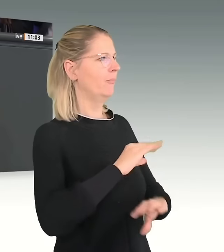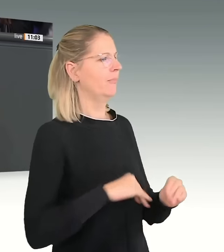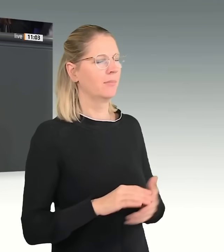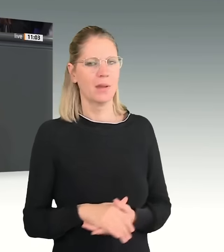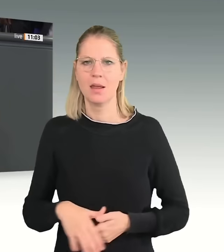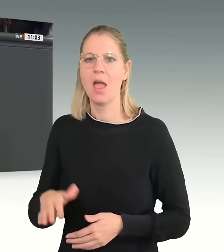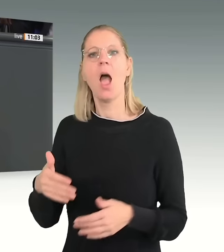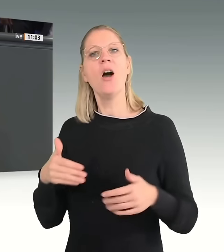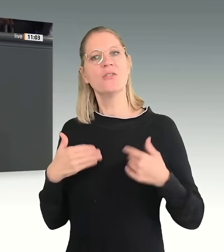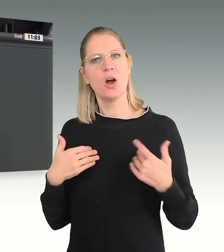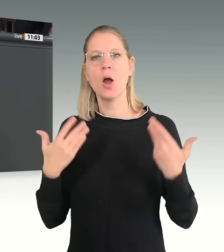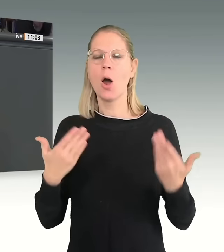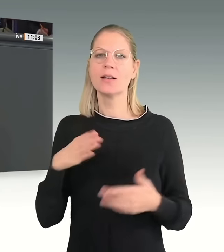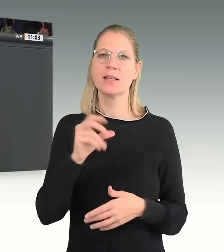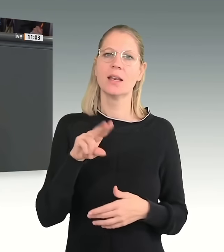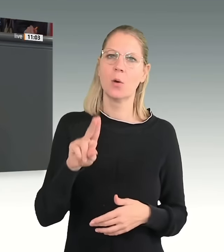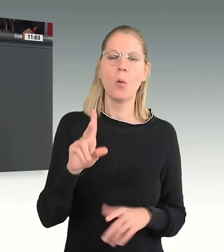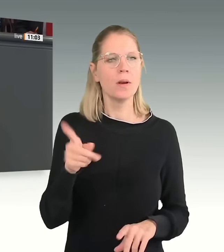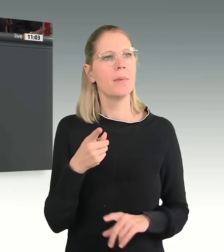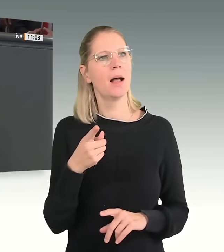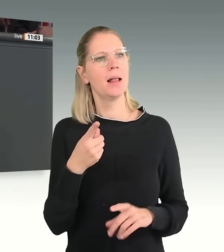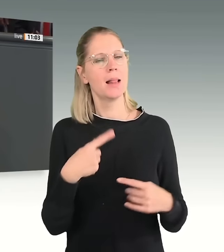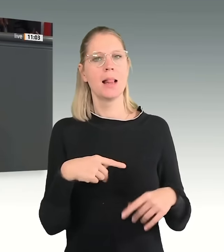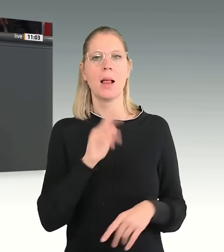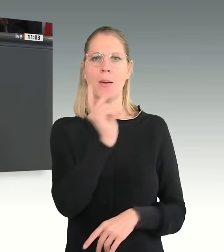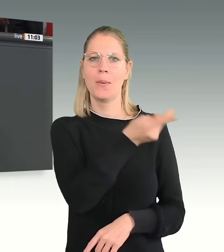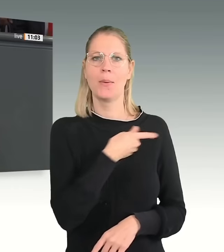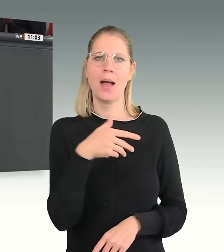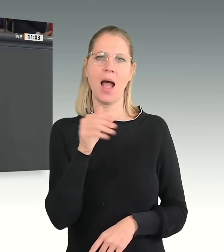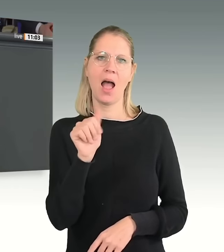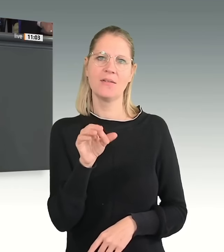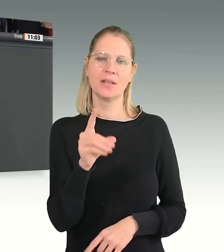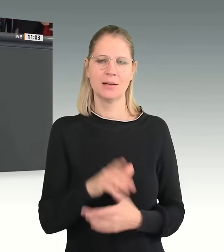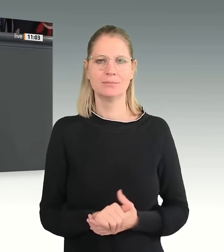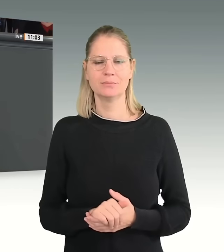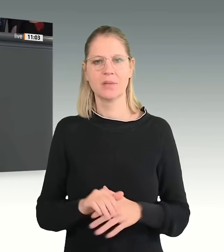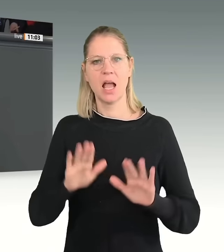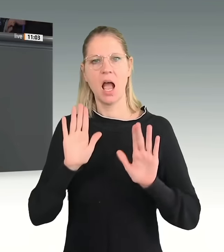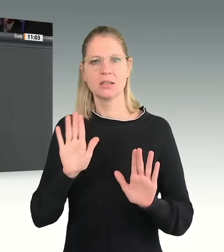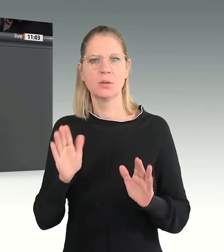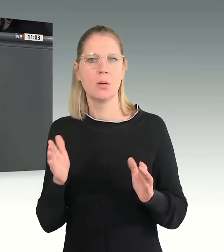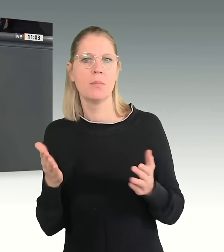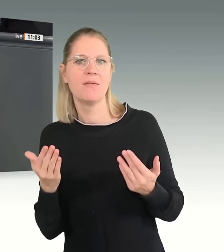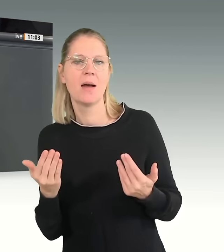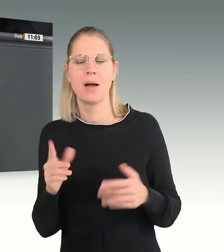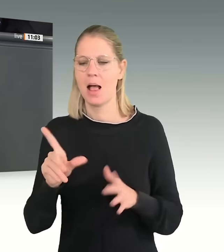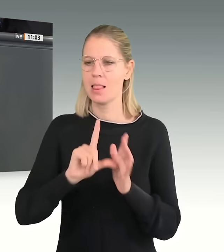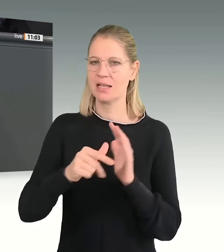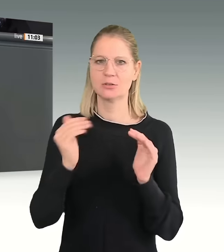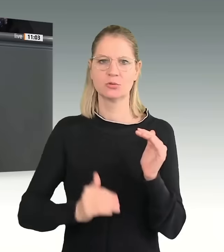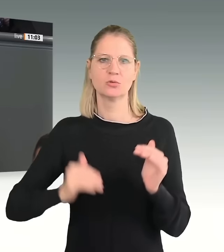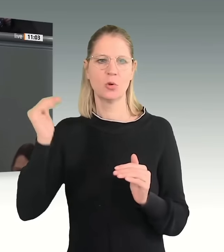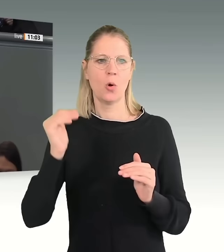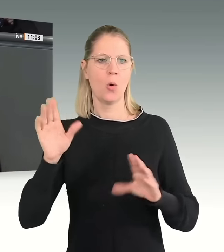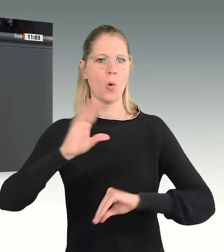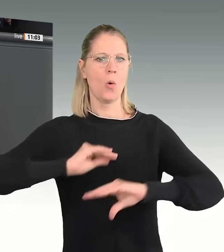eine langjährige Erkenntnis der AfD teilt. Die Leistungen für Asylbewerber sind zu hoch. Sie sind ein enormer Anreiz für